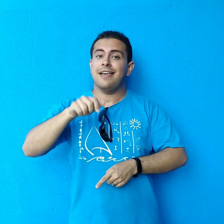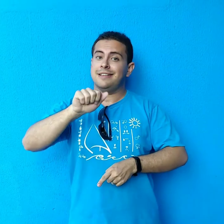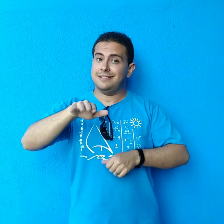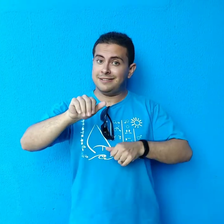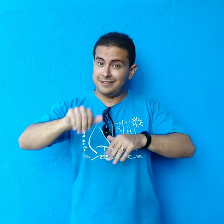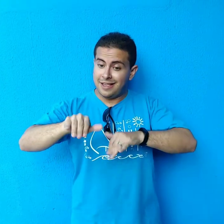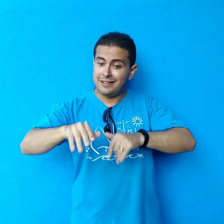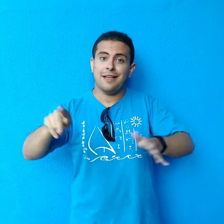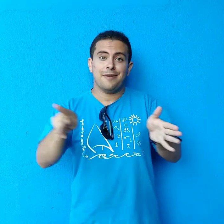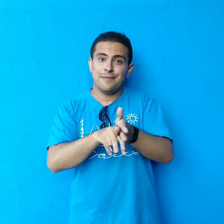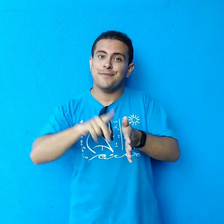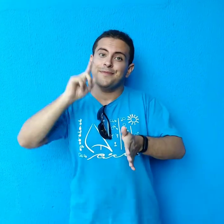que é o setembro dos surdos.